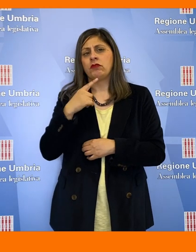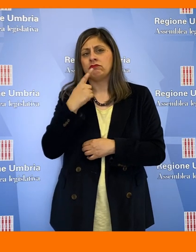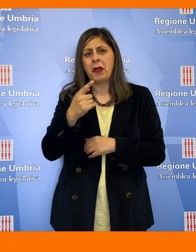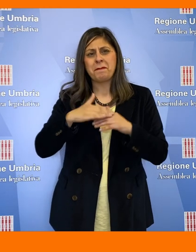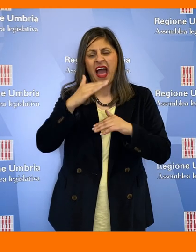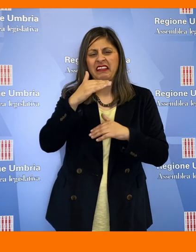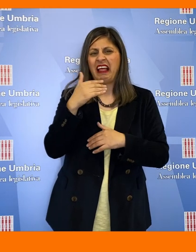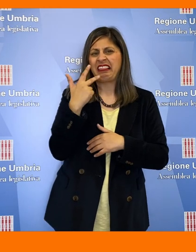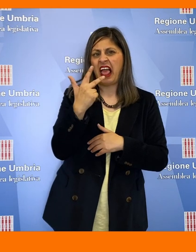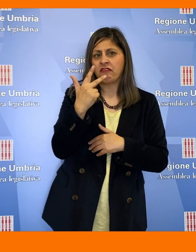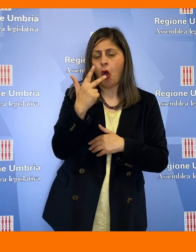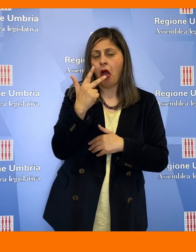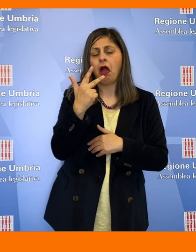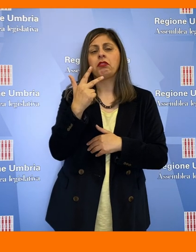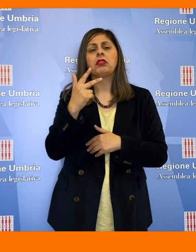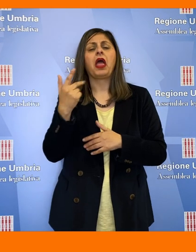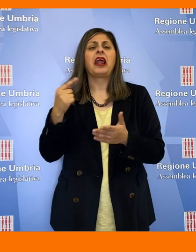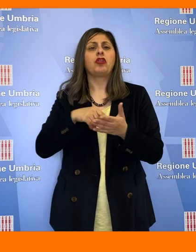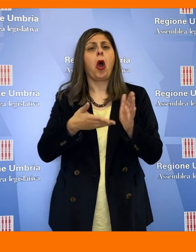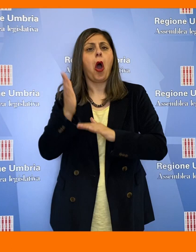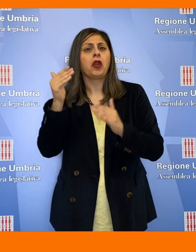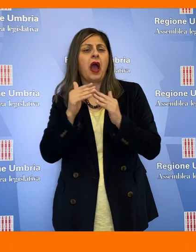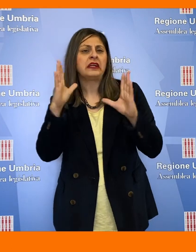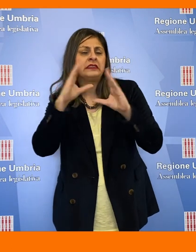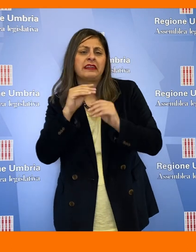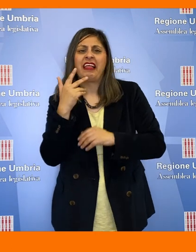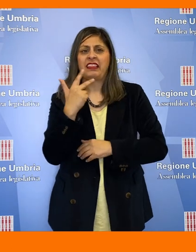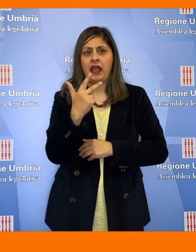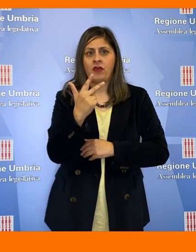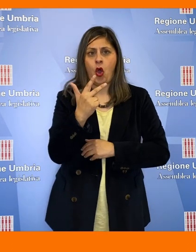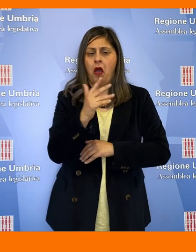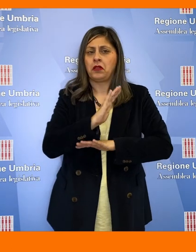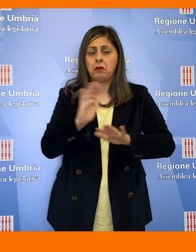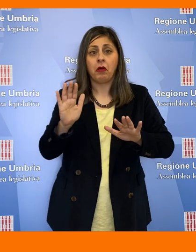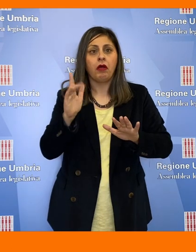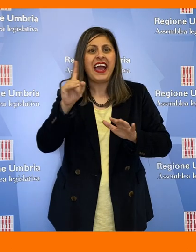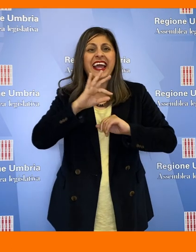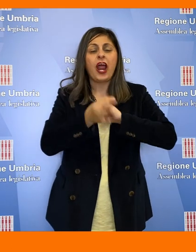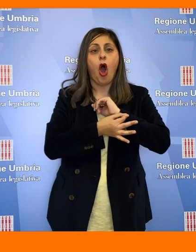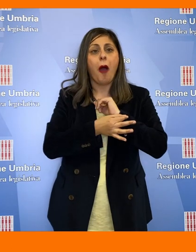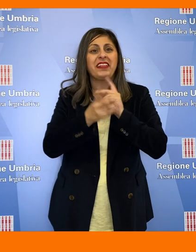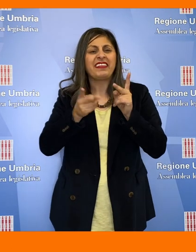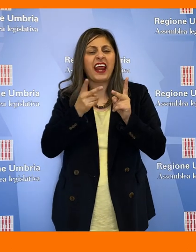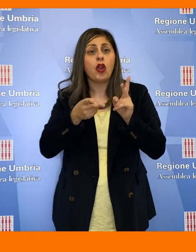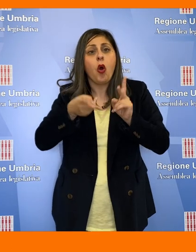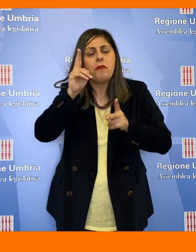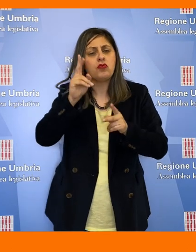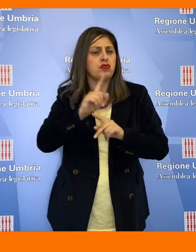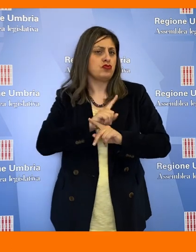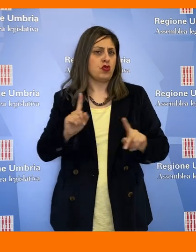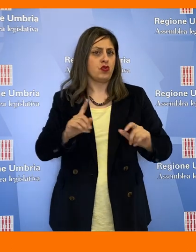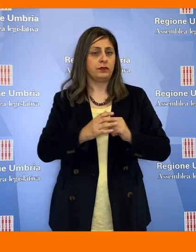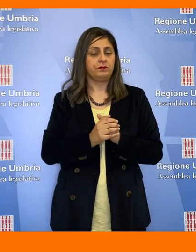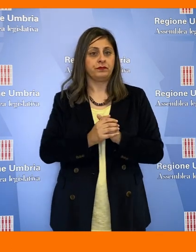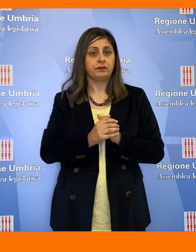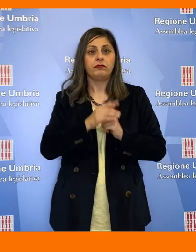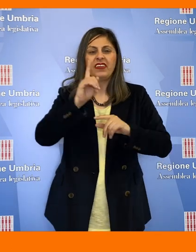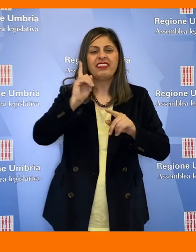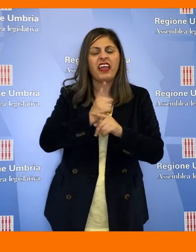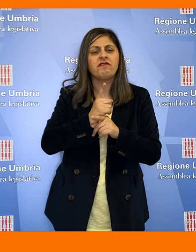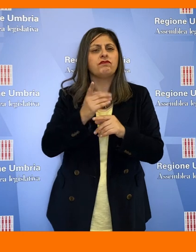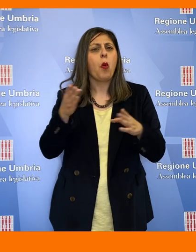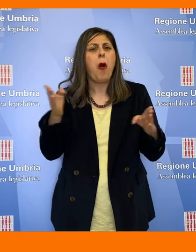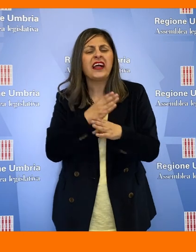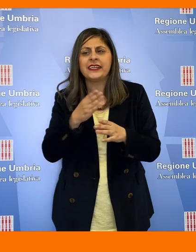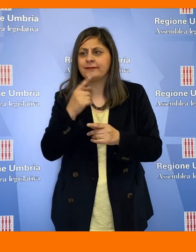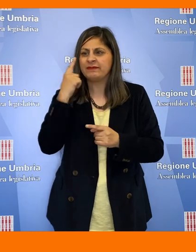nel corso della mattinata e tre corse di rientro, senza ulteriori aggravi in termini di chilometri treno. Assumere ogni iniziativa